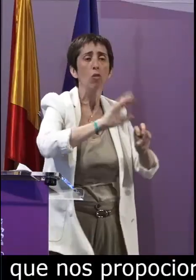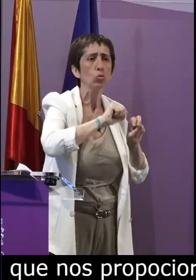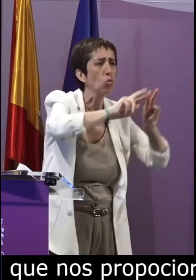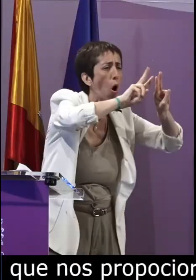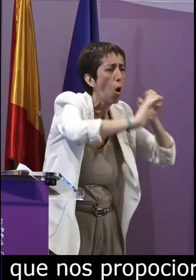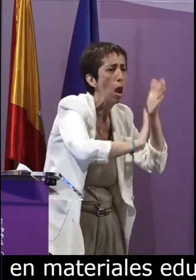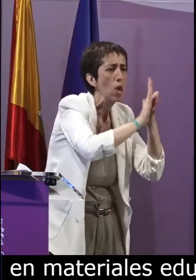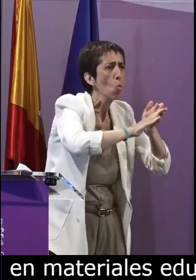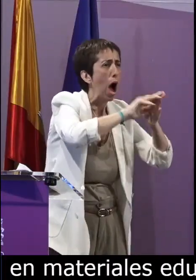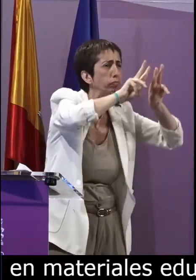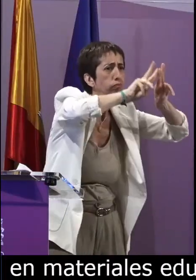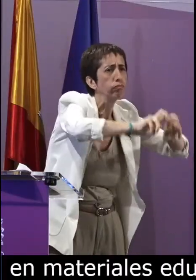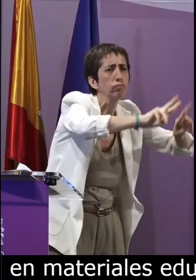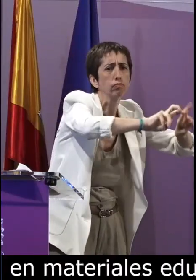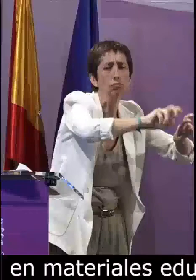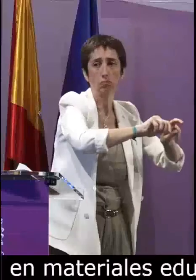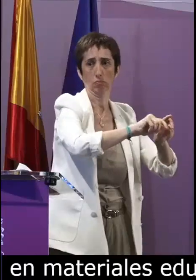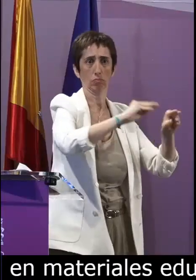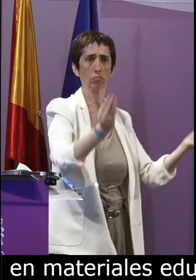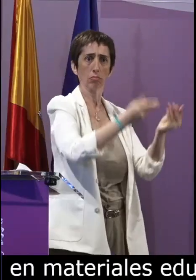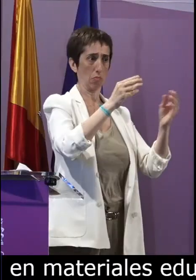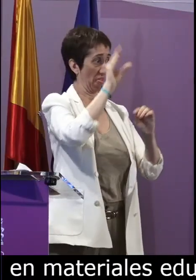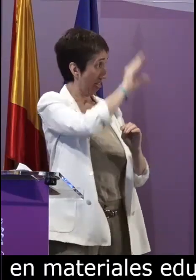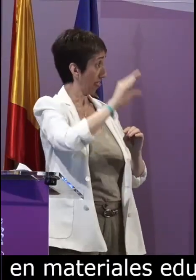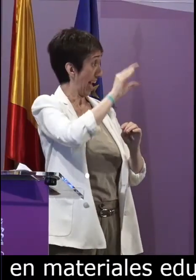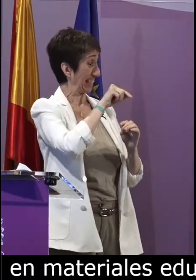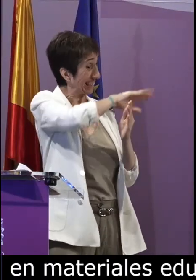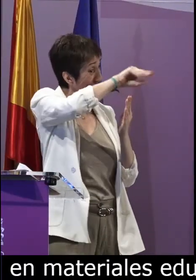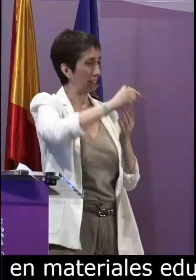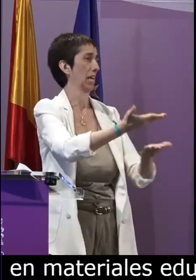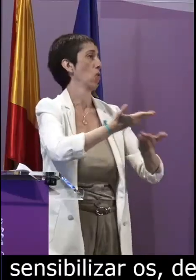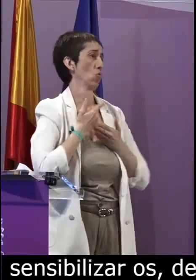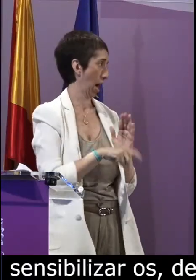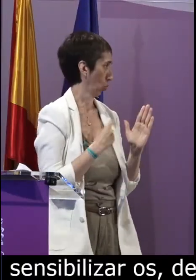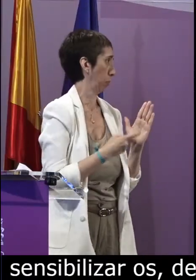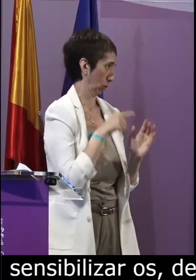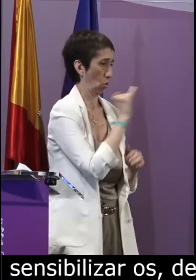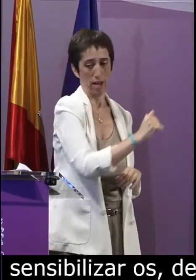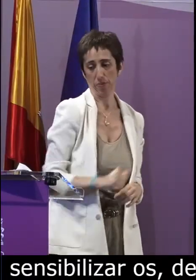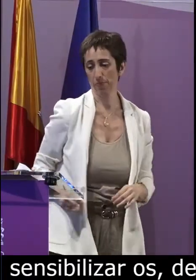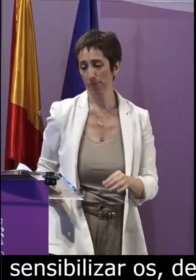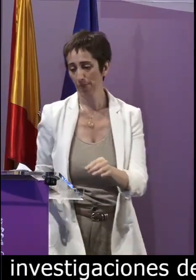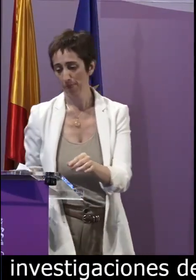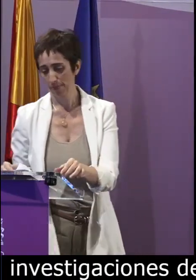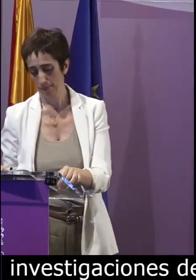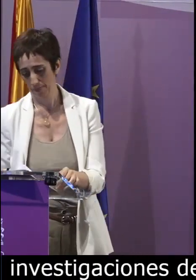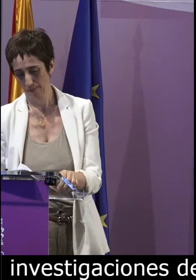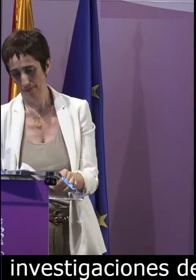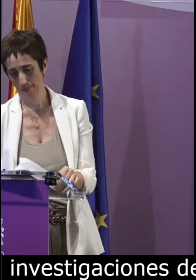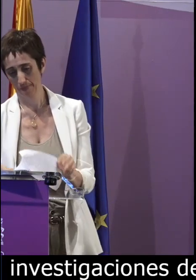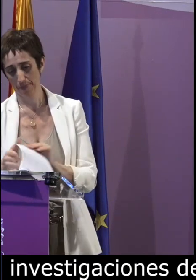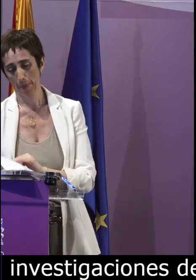gramáticas y también investigaciones de la lengua de signos para mejorar a nivel científico toda la